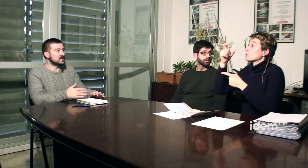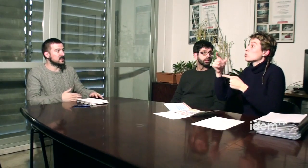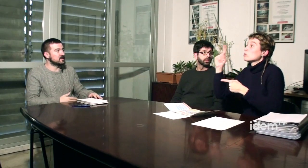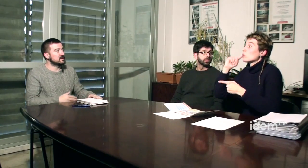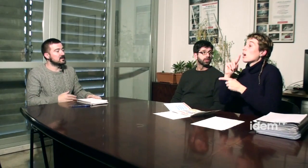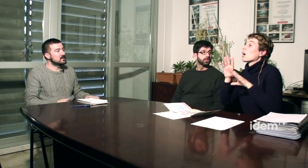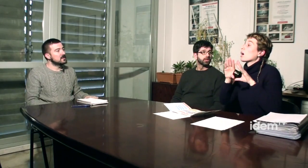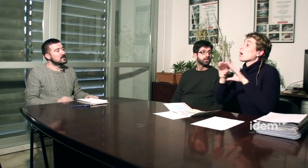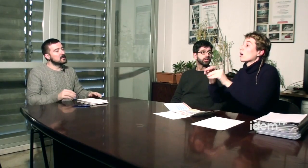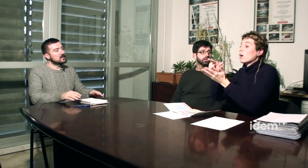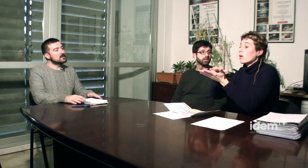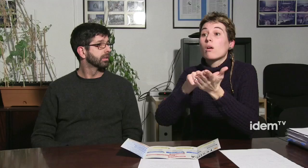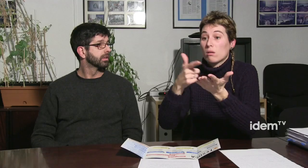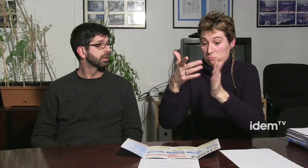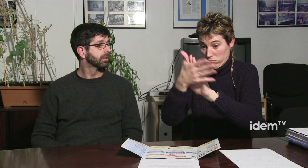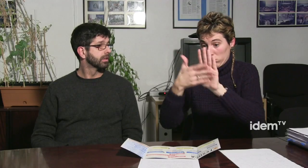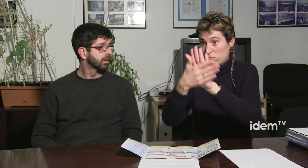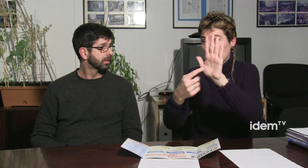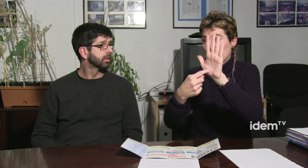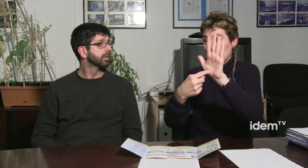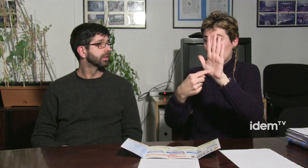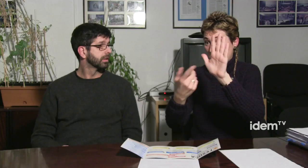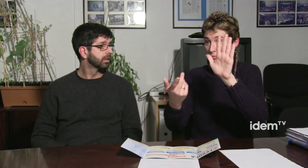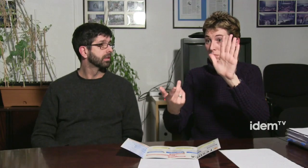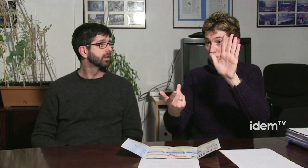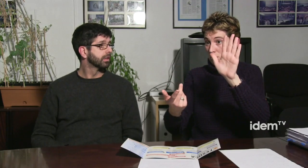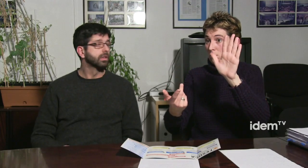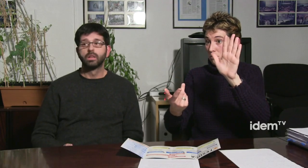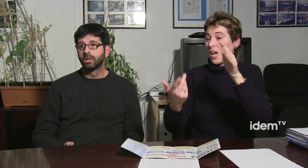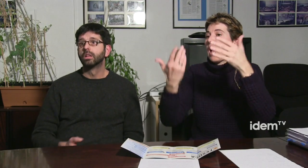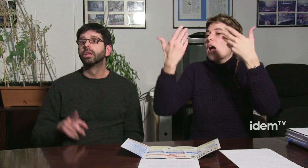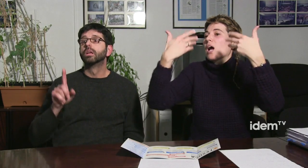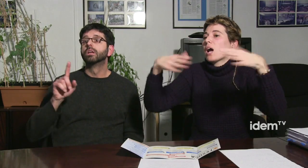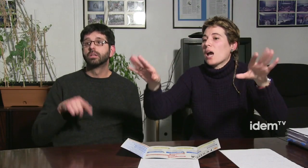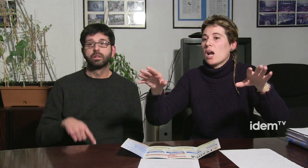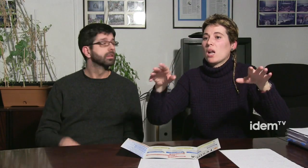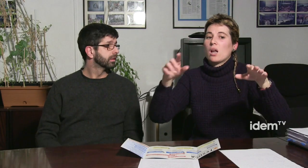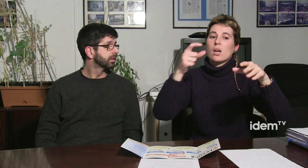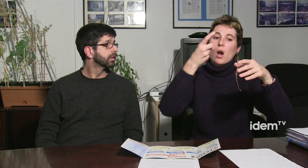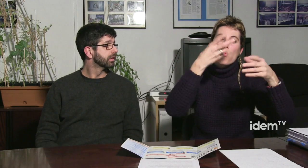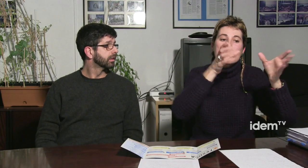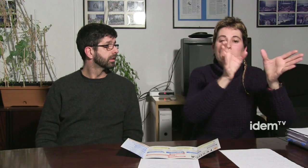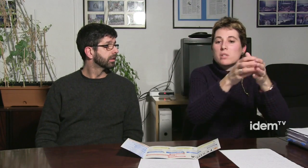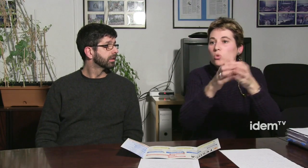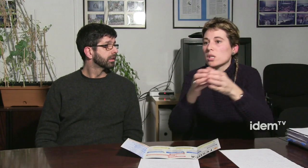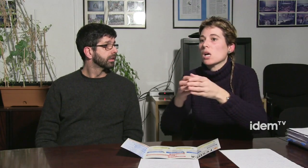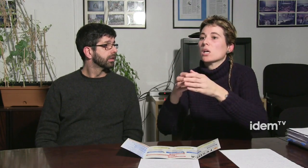LGTB les persones sordes utilitzen utilitzen la llengua de signes utilitzen encara que